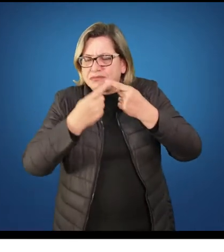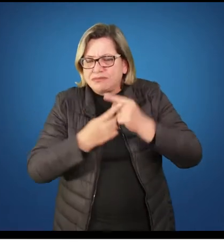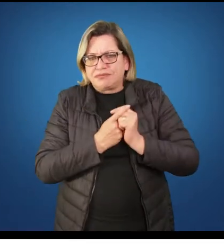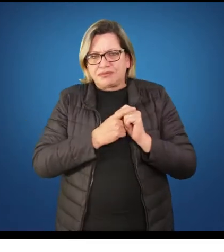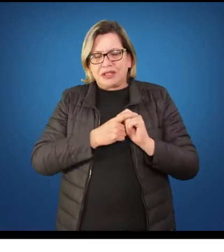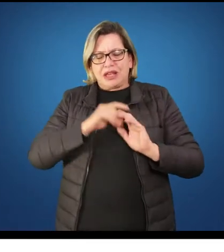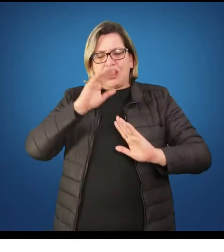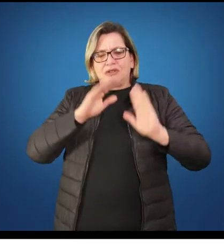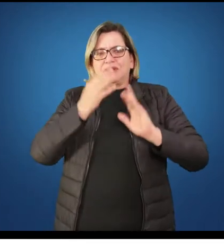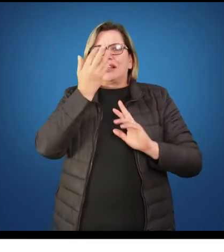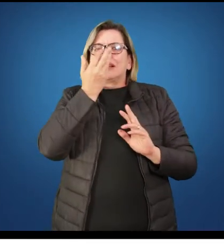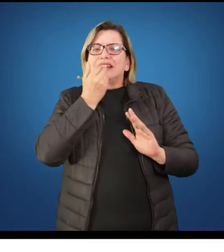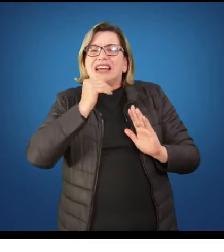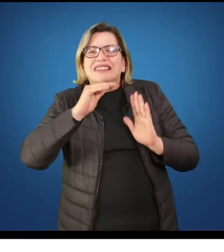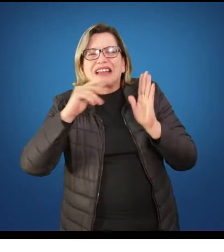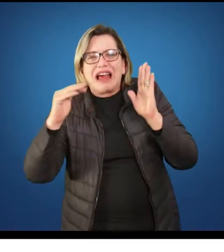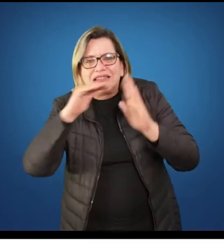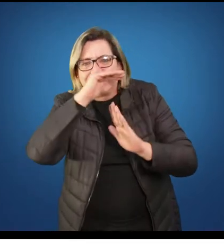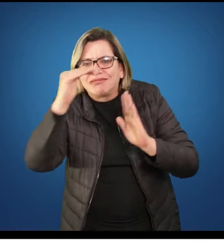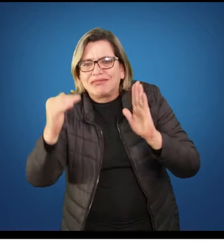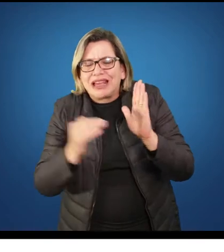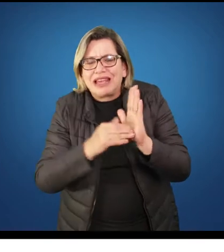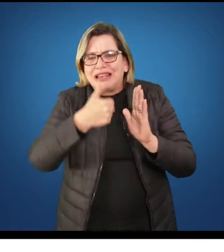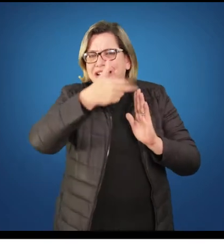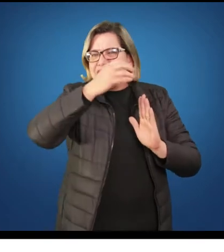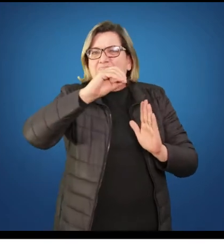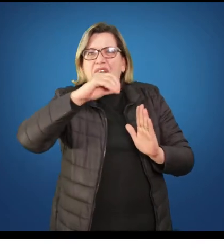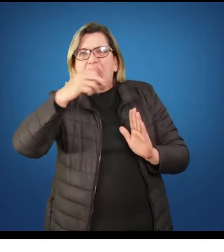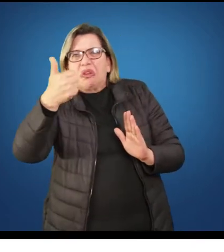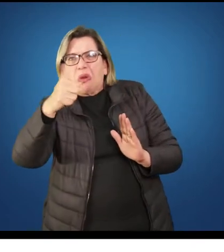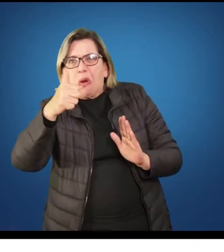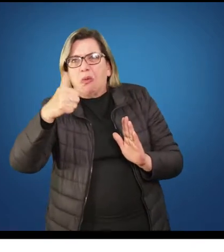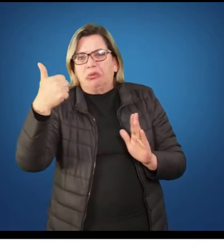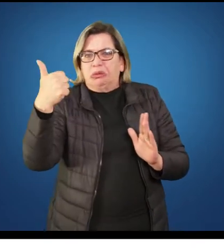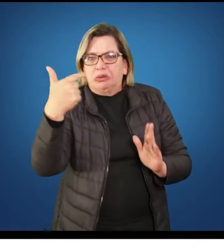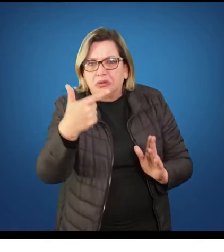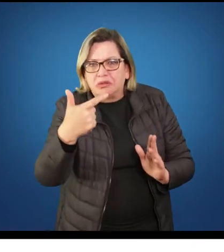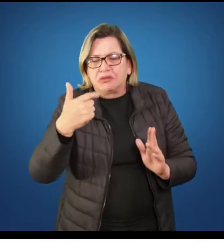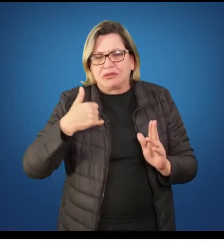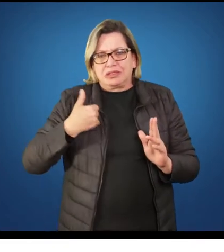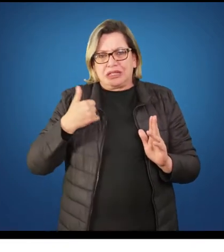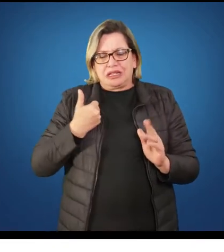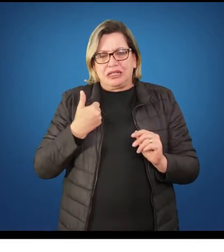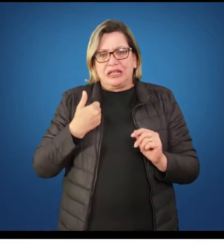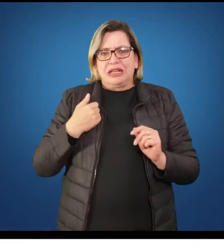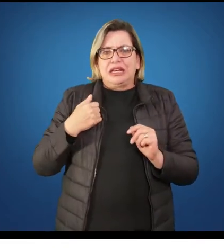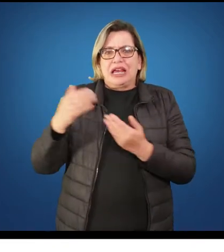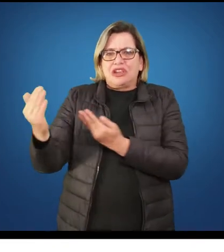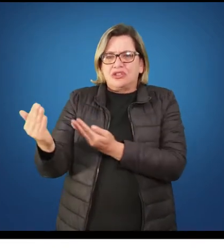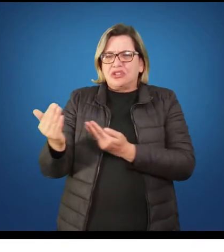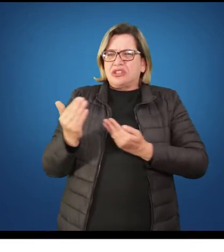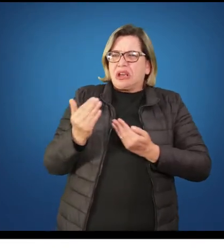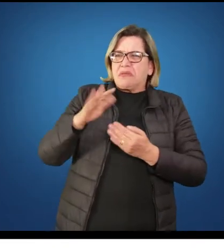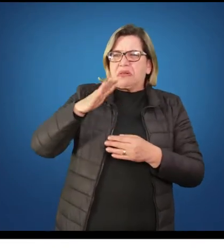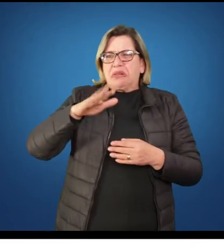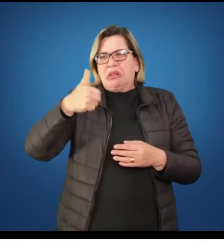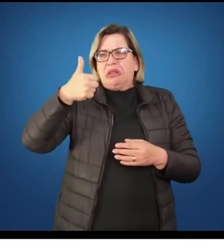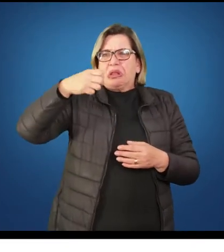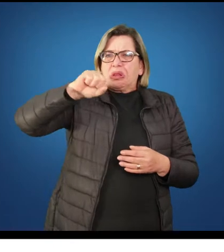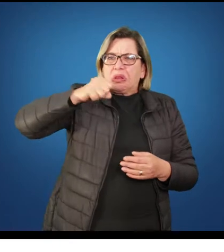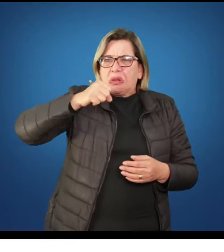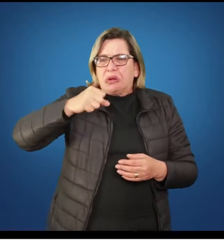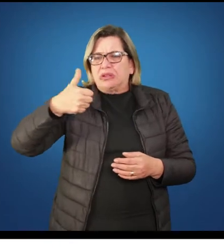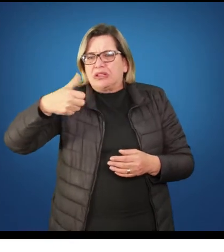biológico. Então, temos também uma divisão, às vezes, que chama de 0 a 2 anos bebê, de 2 a 7 anos primeira